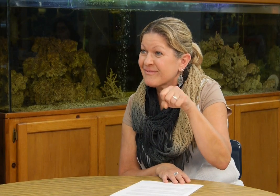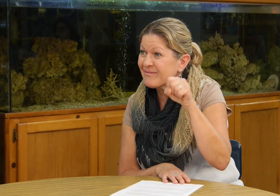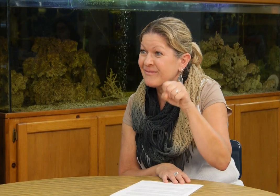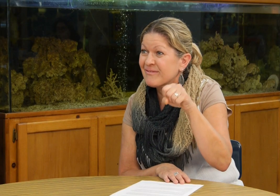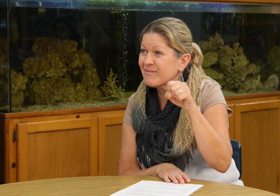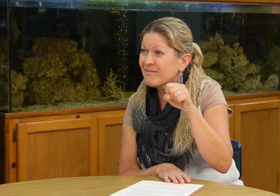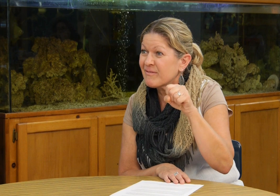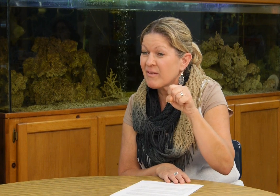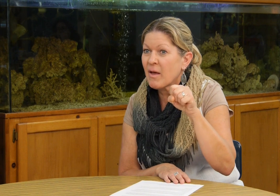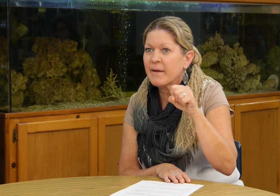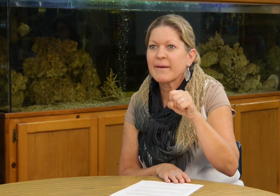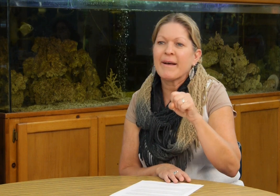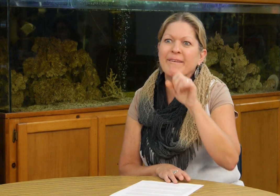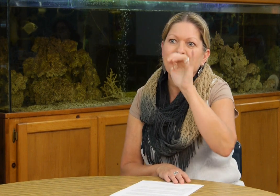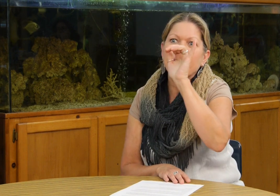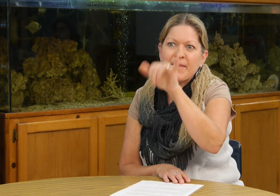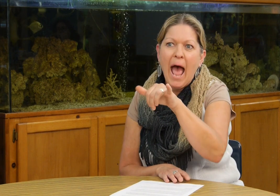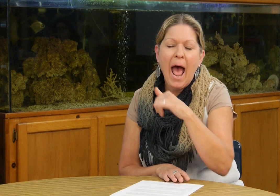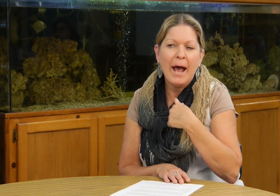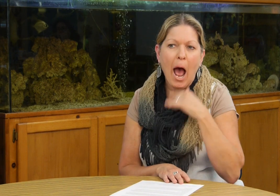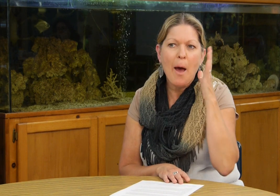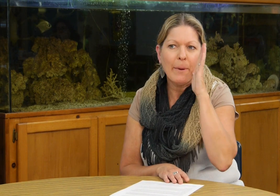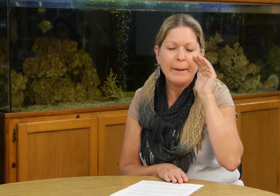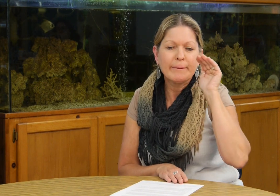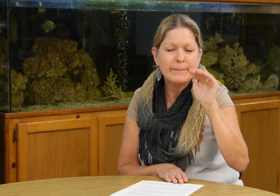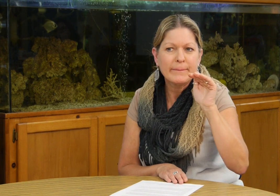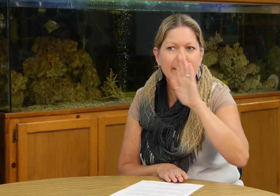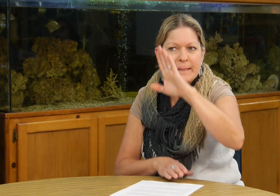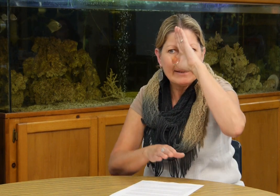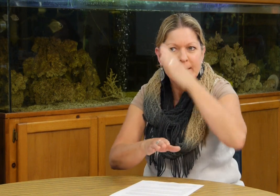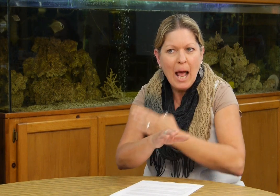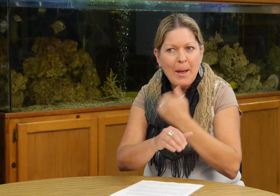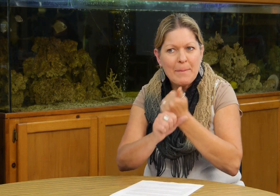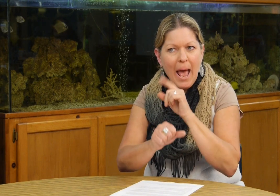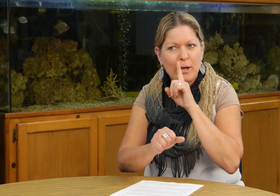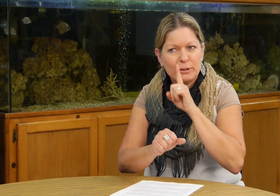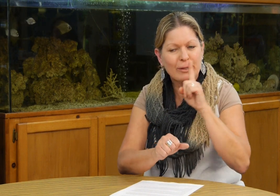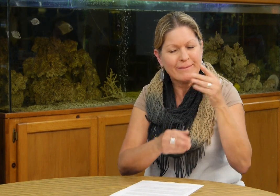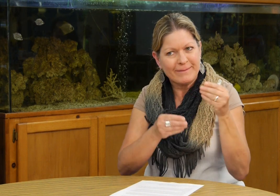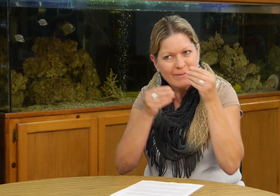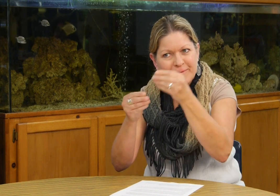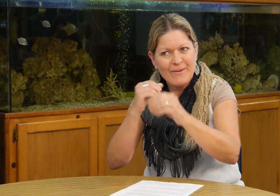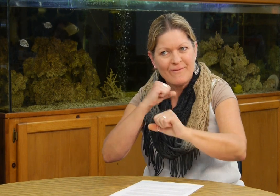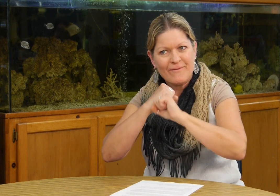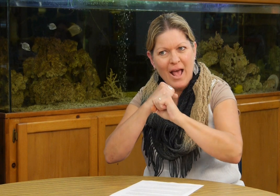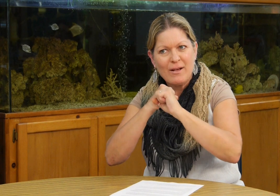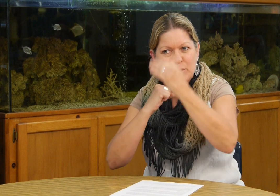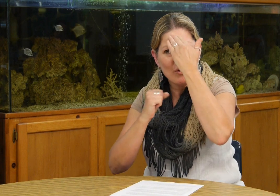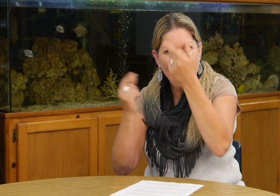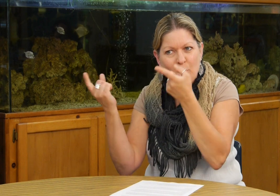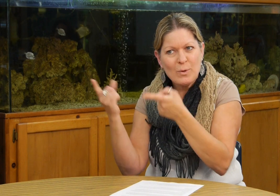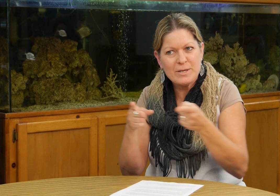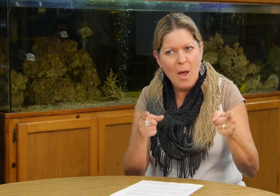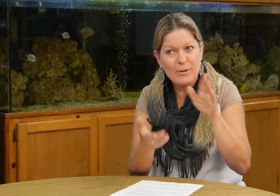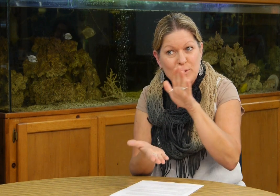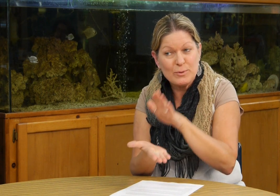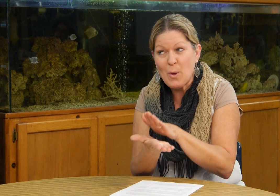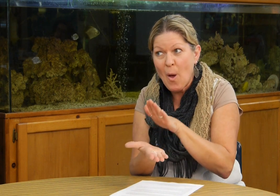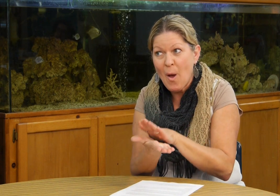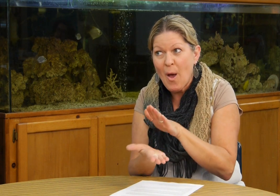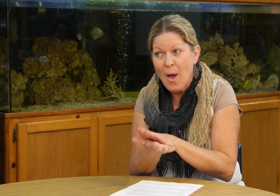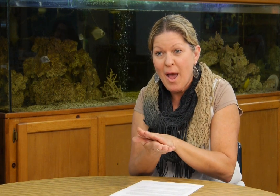tuvimos tuvimos una reunión ayer a vaya se lo voy a decir a su hijo para asegurarme de que él le dé